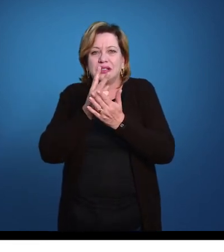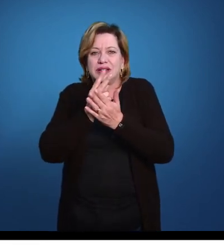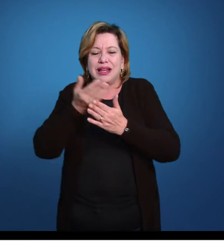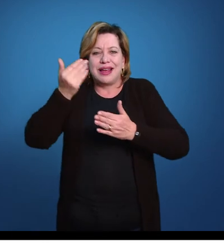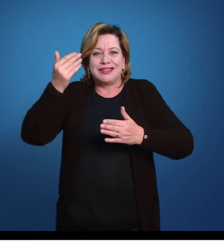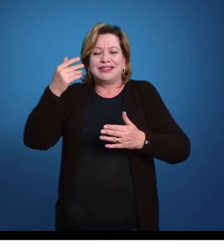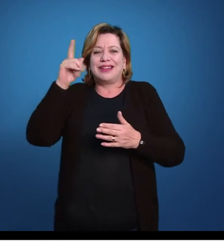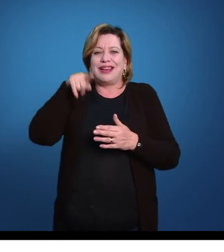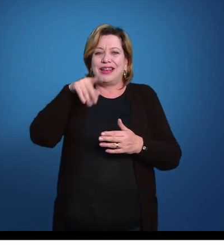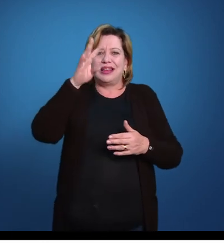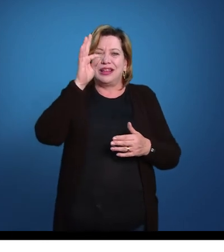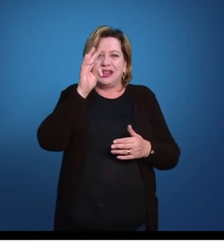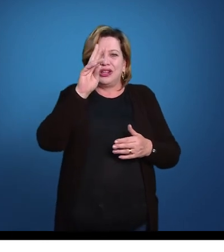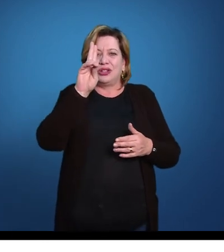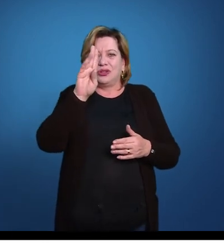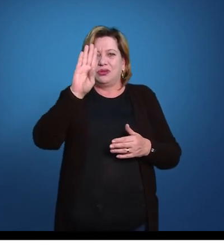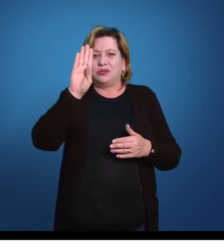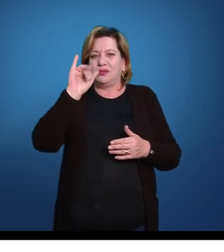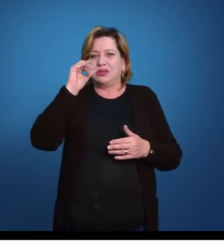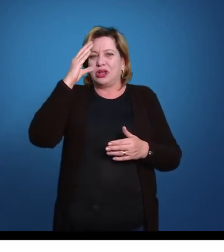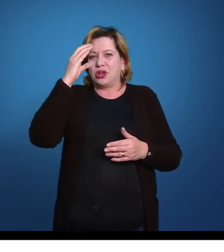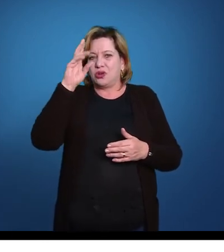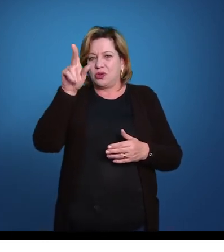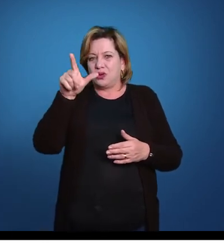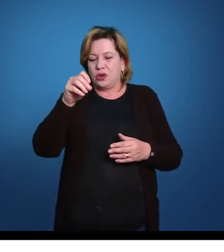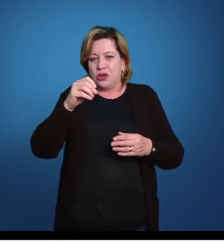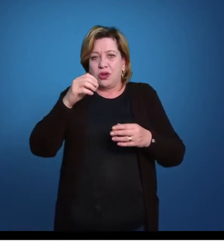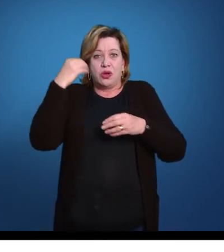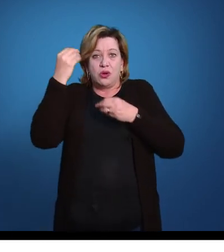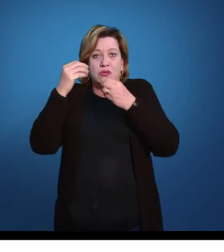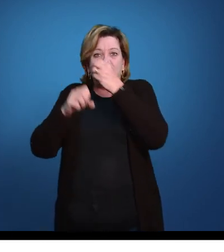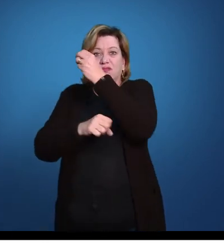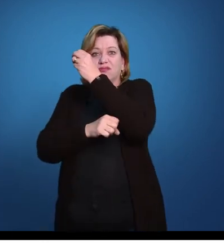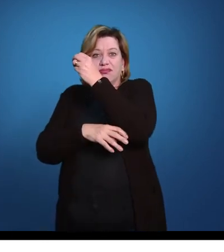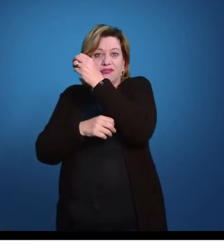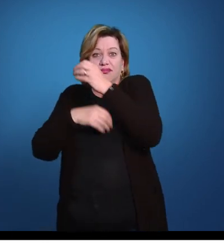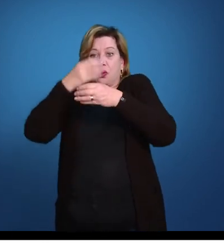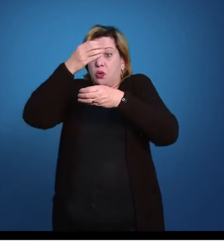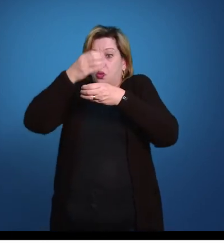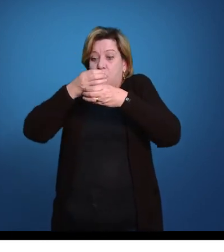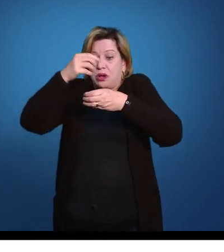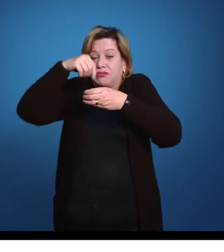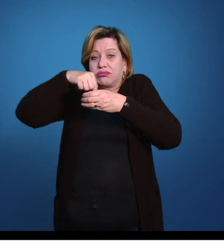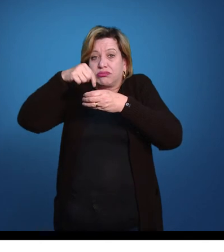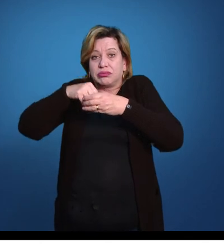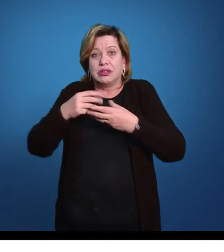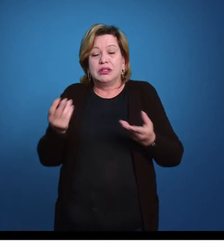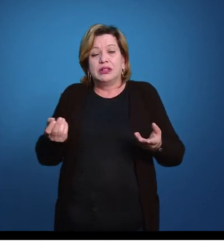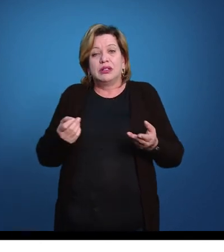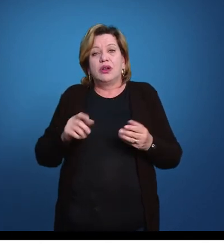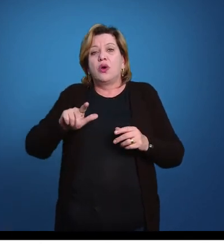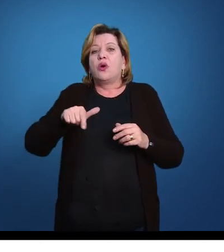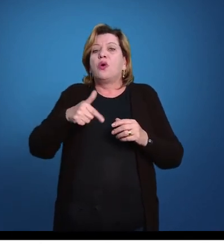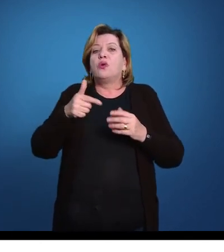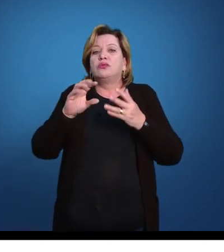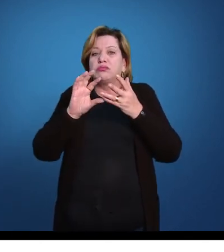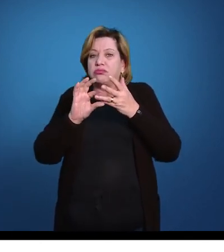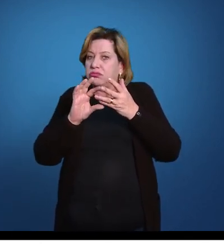então ele não valia a pena ele defecar para dentro do tubo, né, ele tinha que defecar para fora do tubo. Outros dois grupos que partem de uma